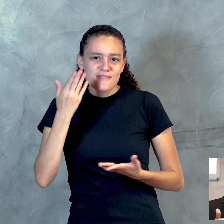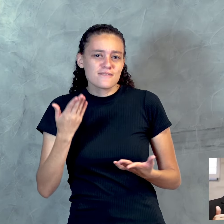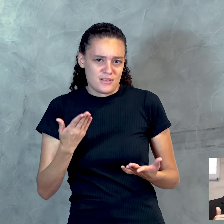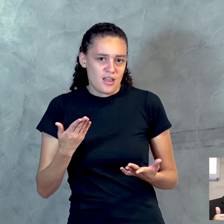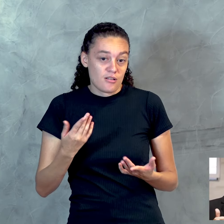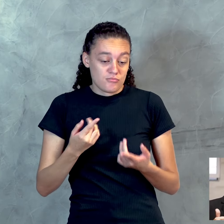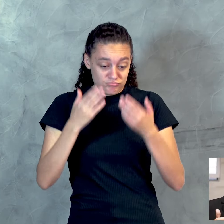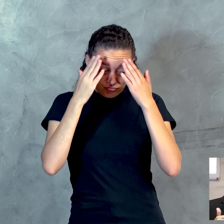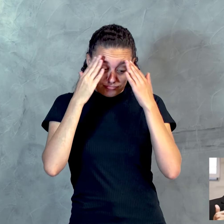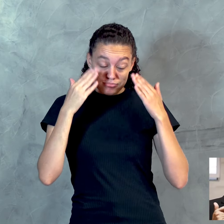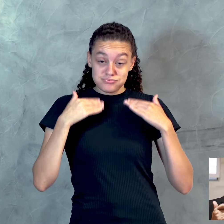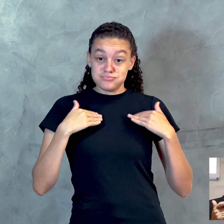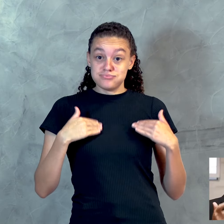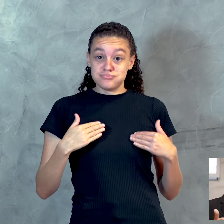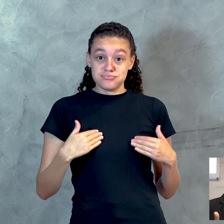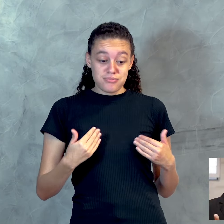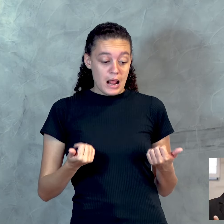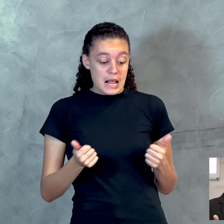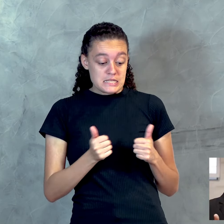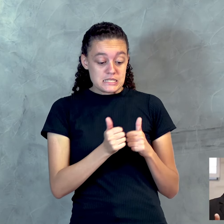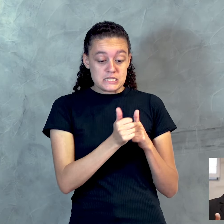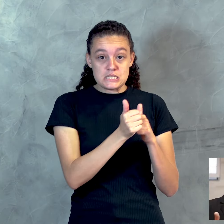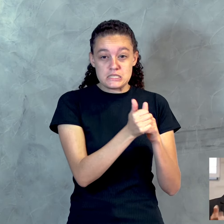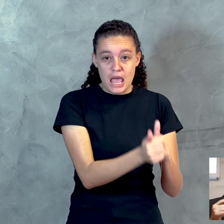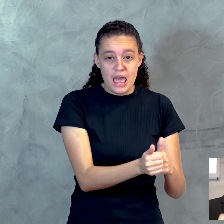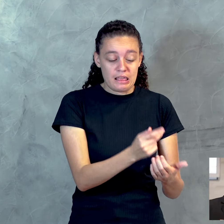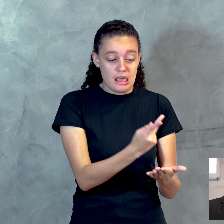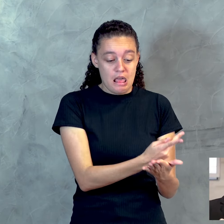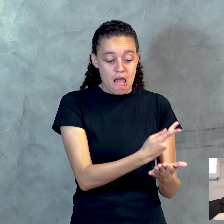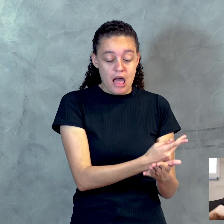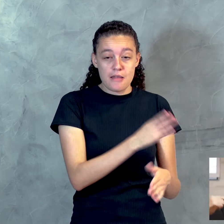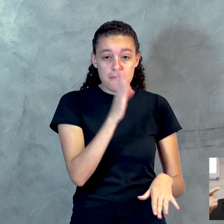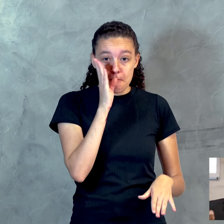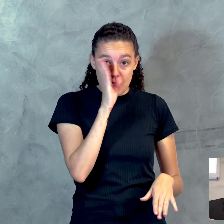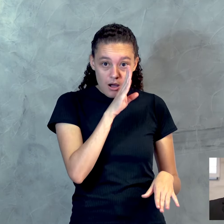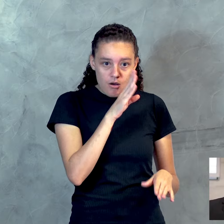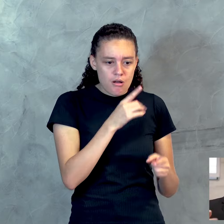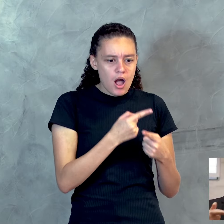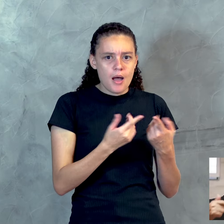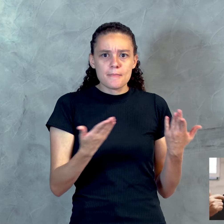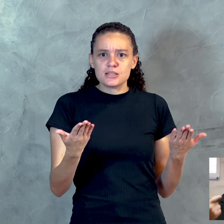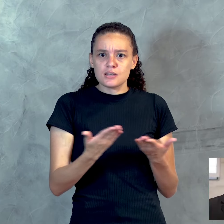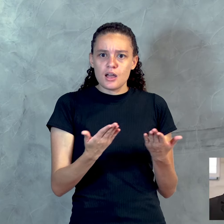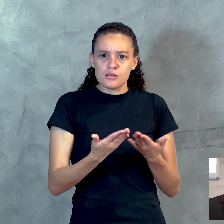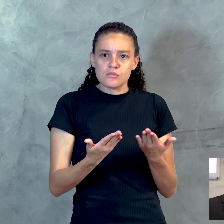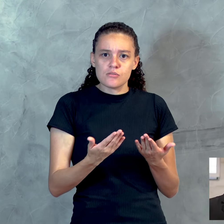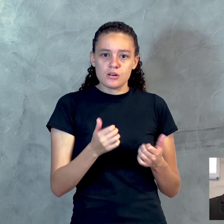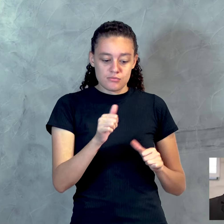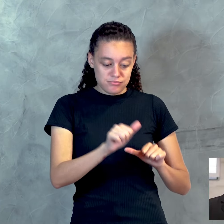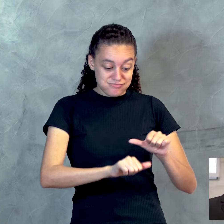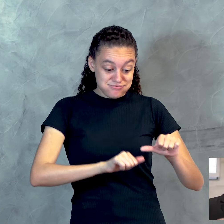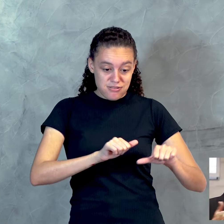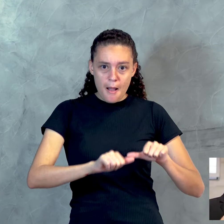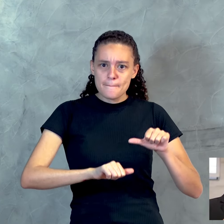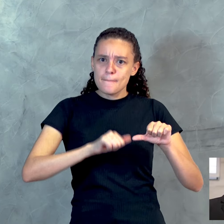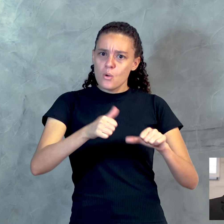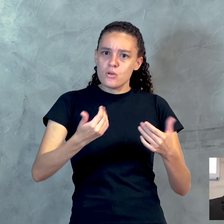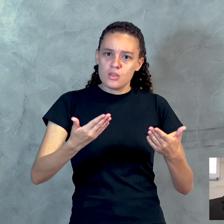apresentastes os vossos membros para servirem a imundícia e a maldade, para a maldade, assim apresentei